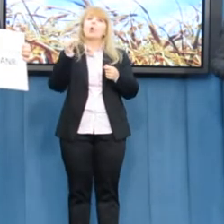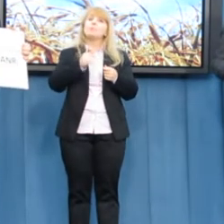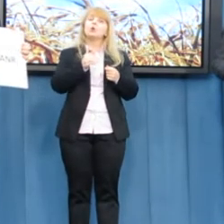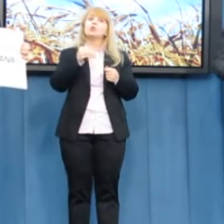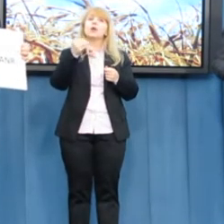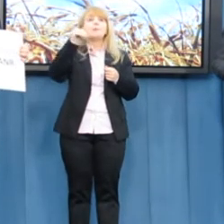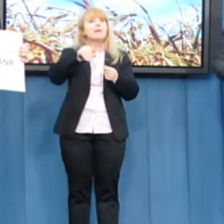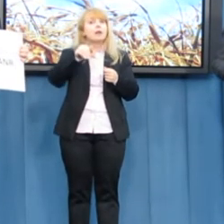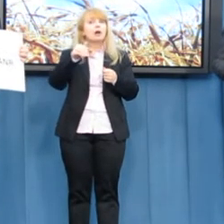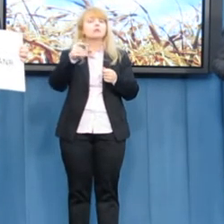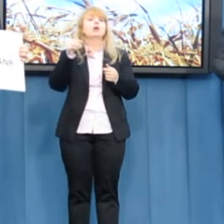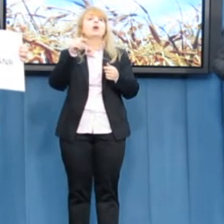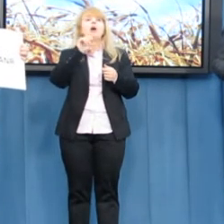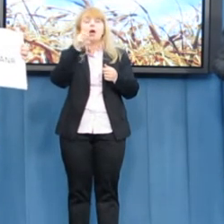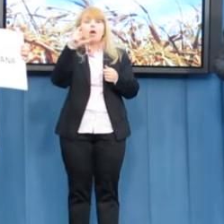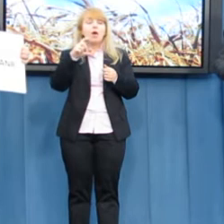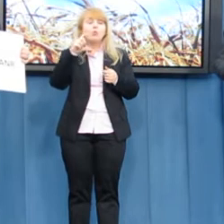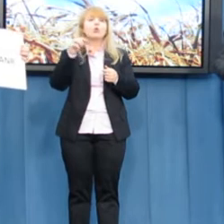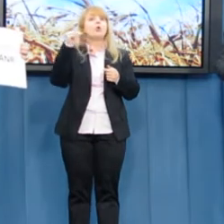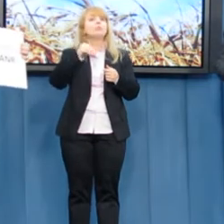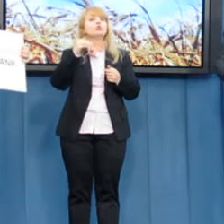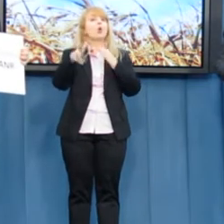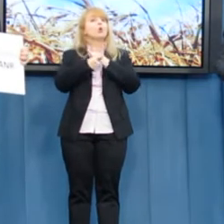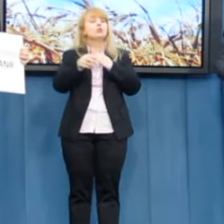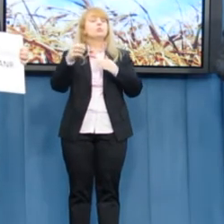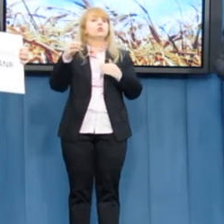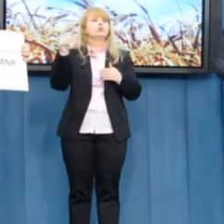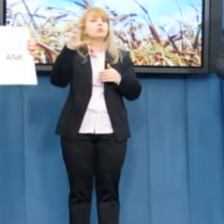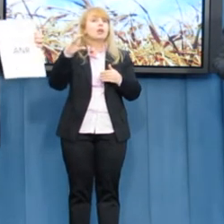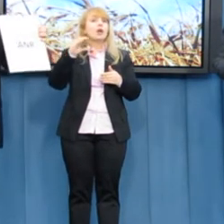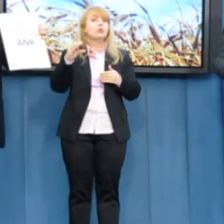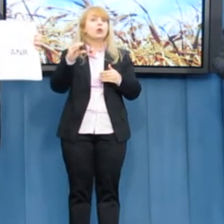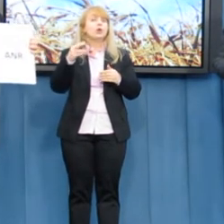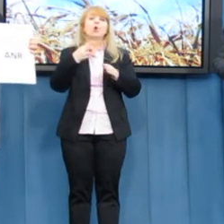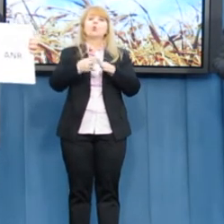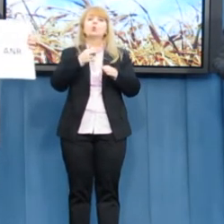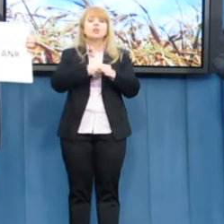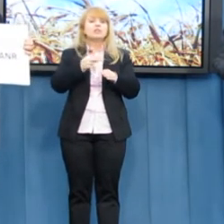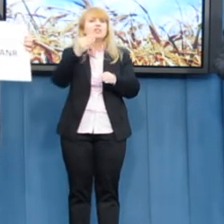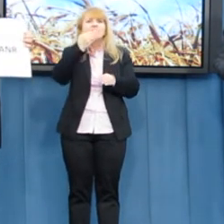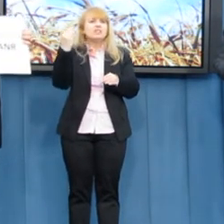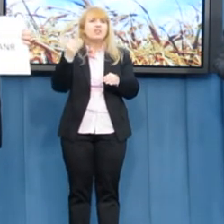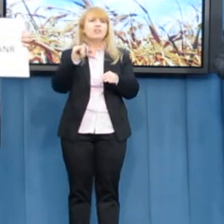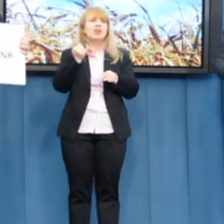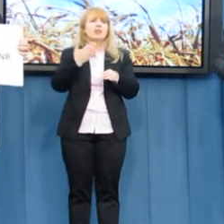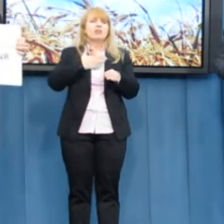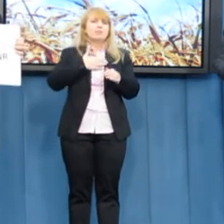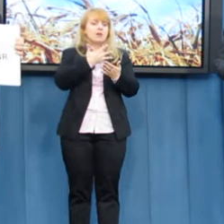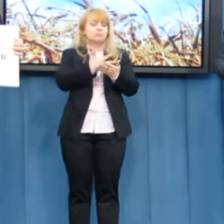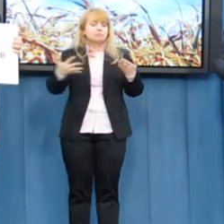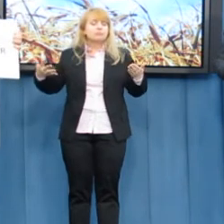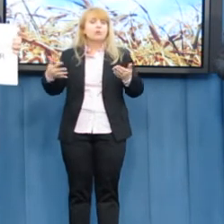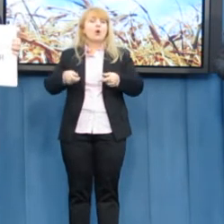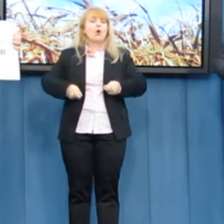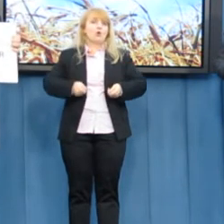euro. To jest właśnie skutek tego, bo urzędnik nawet nie wie, jaki areał posiada gospodarz